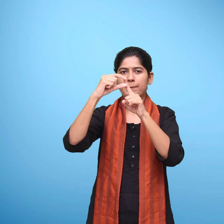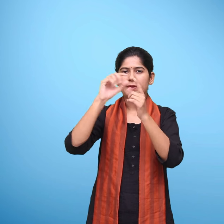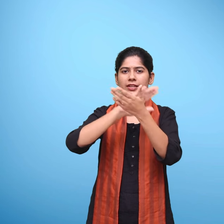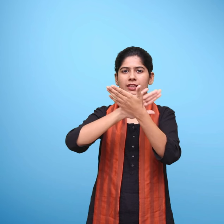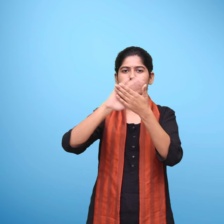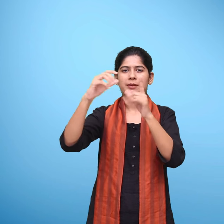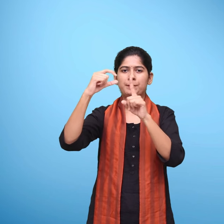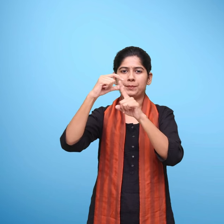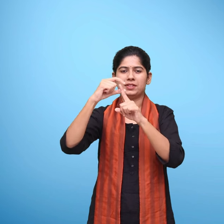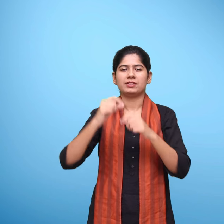code को दर्ज करें